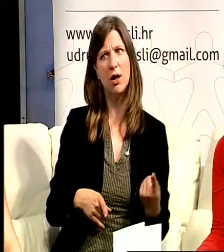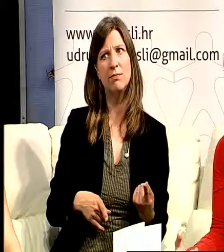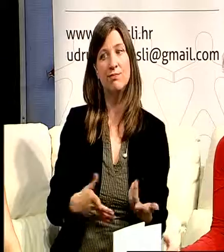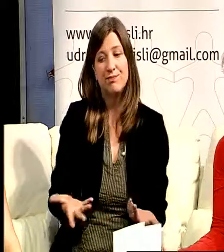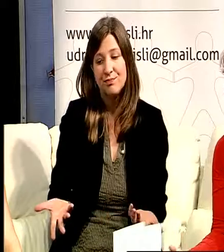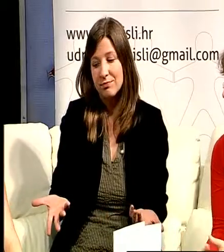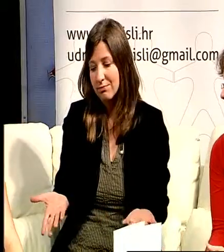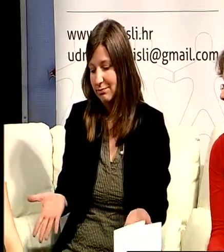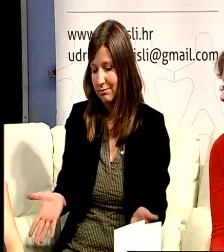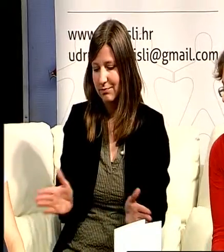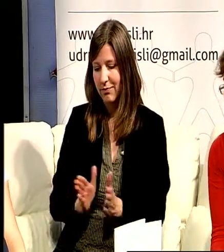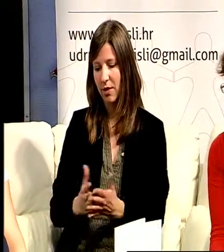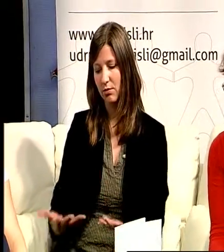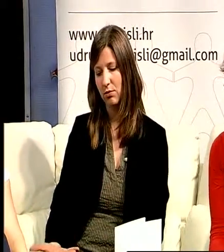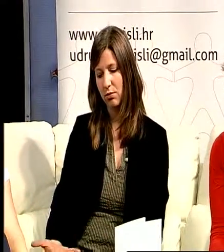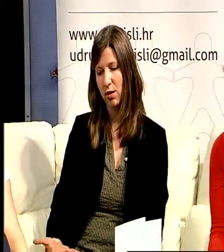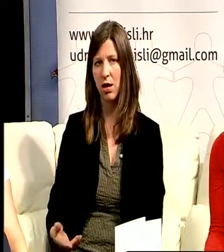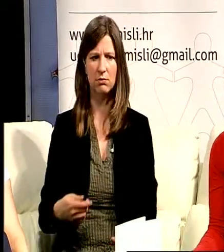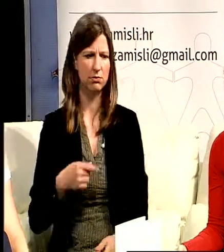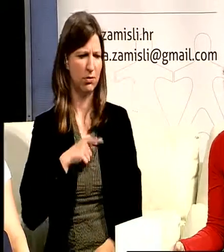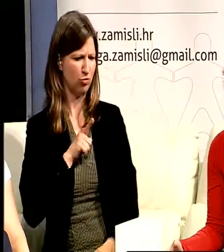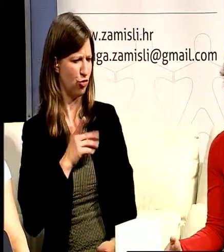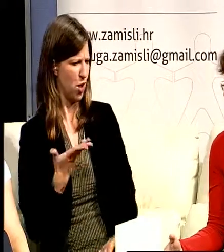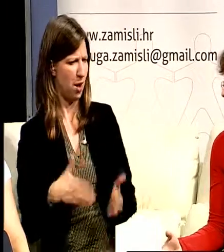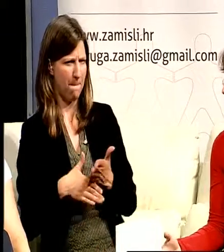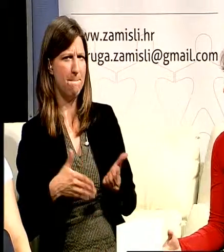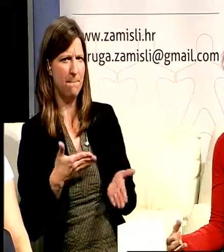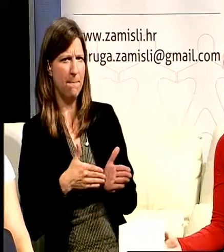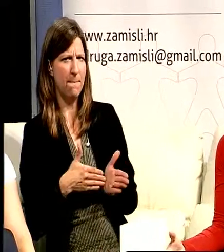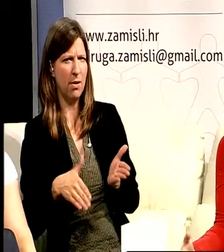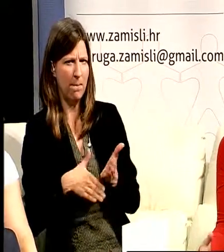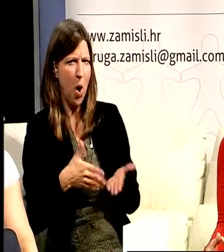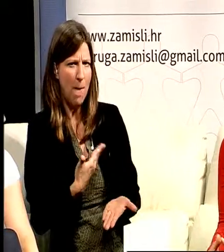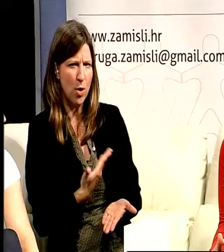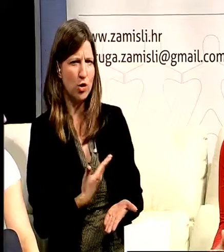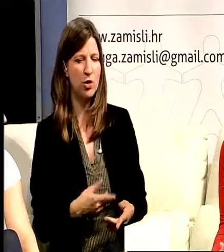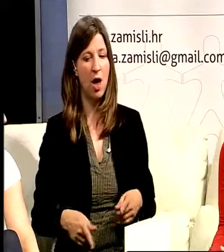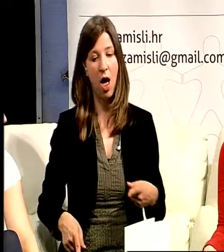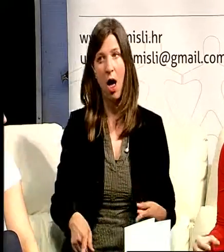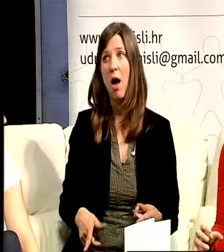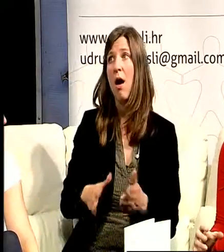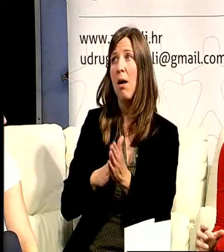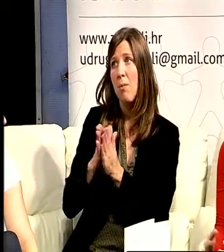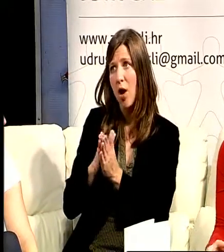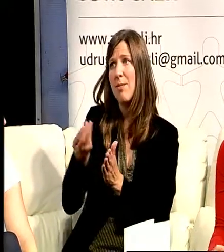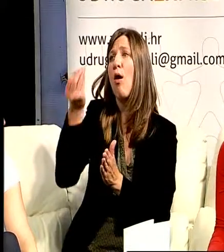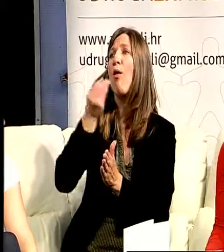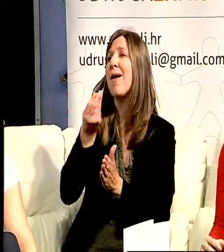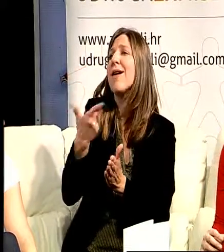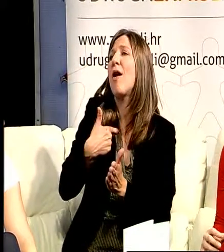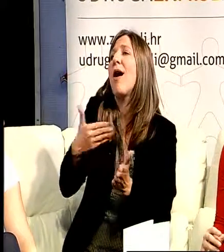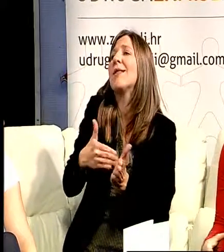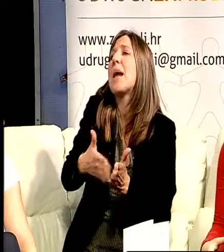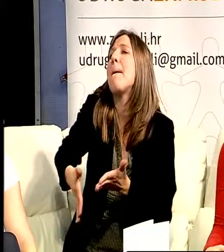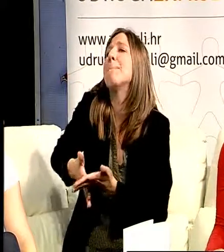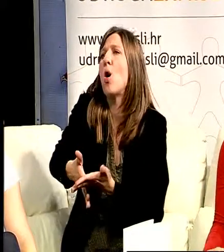ja čekam, moće mi ona pomoć ili neće i kaže ona meni pa objasnite mi kako vam mogu pomoći. zapravo sam ja tu shvatila koliko